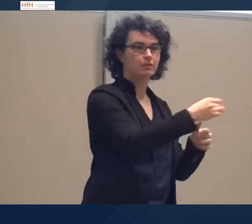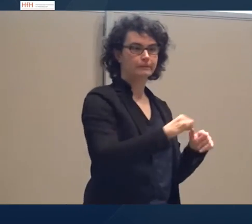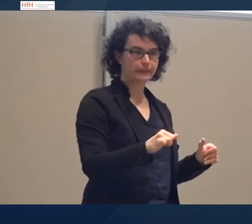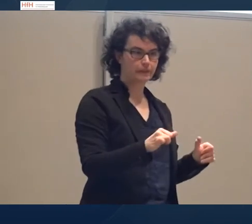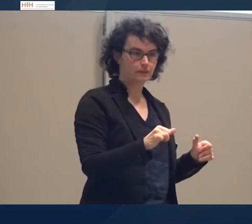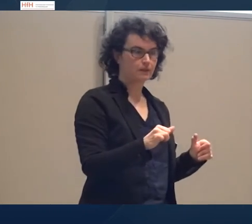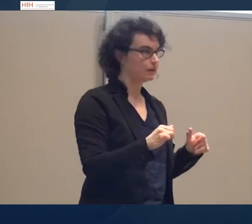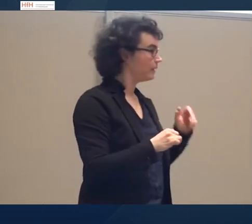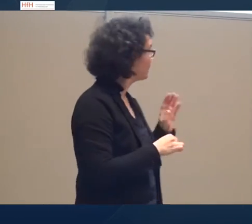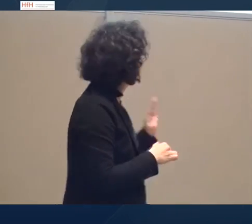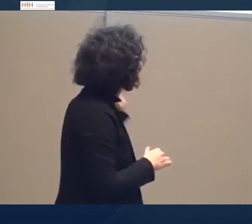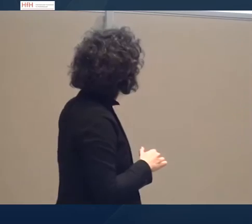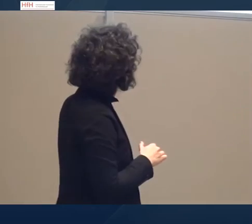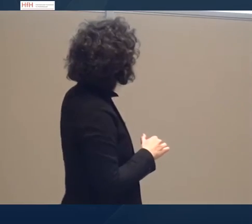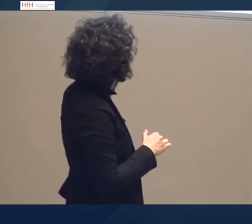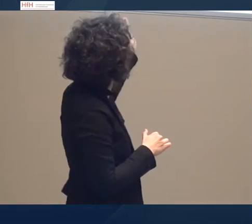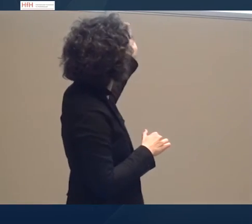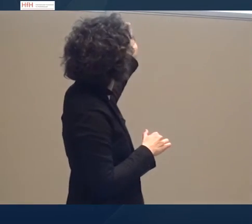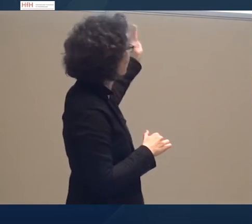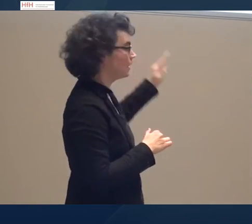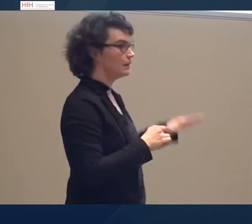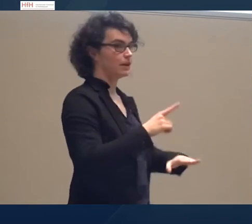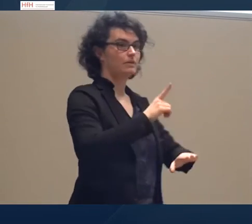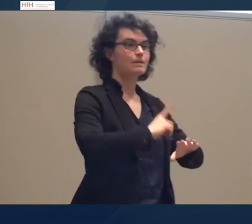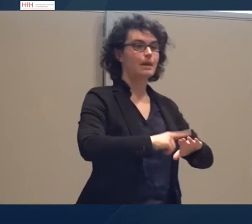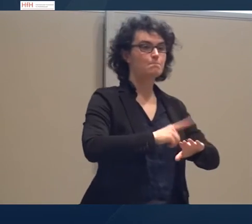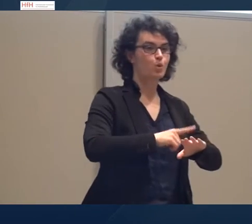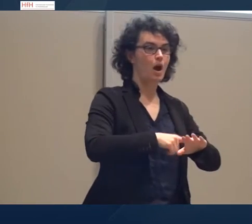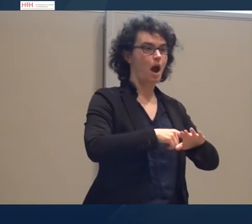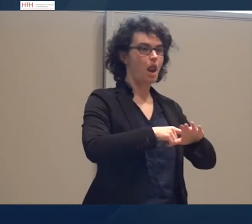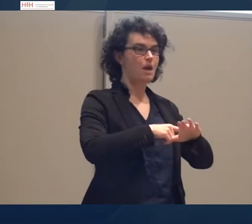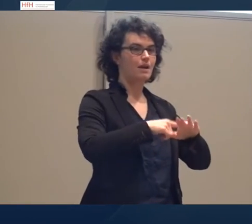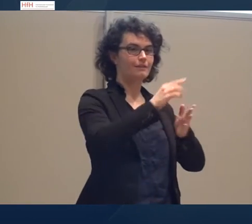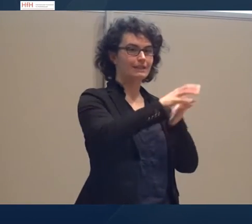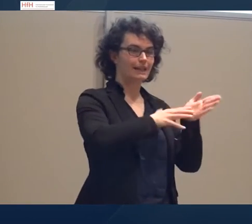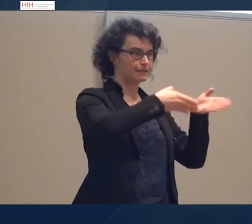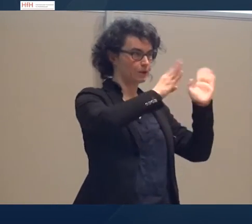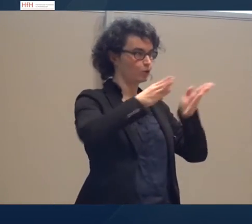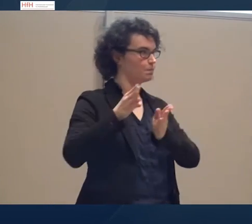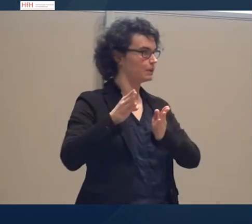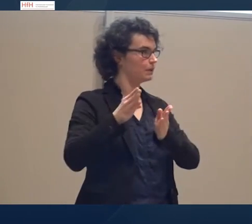zweite, die temporalen Texttypen, das wären zum Beispiel die Berichte,